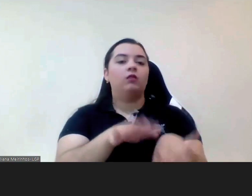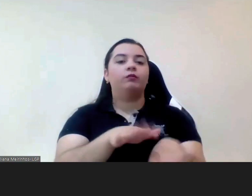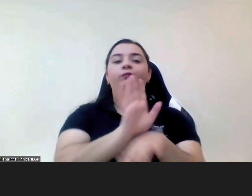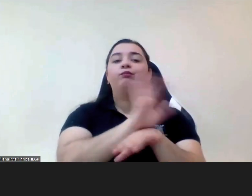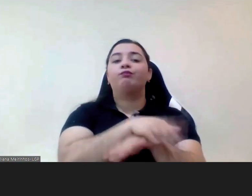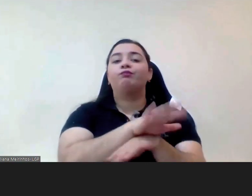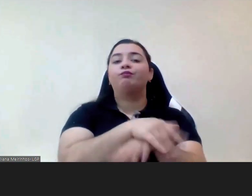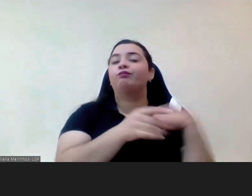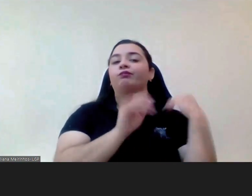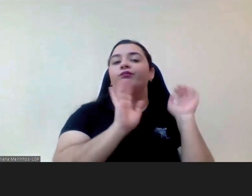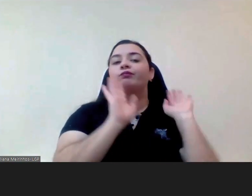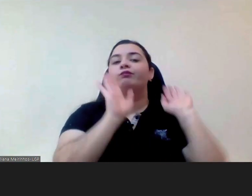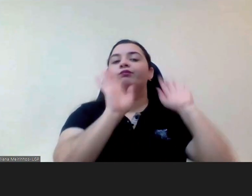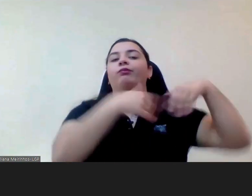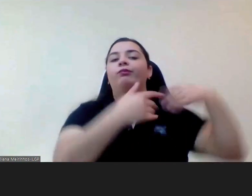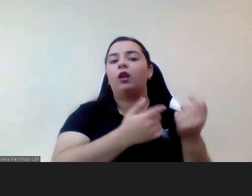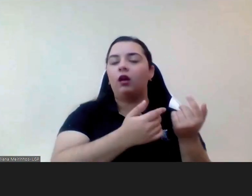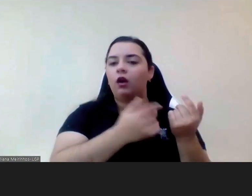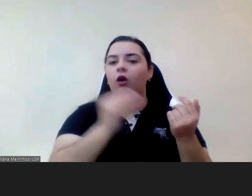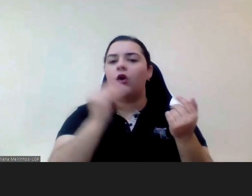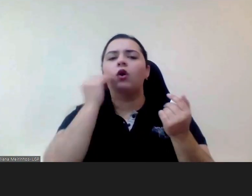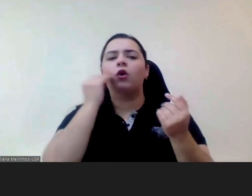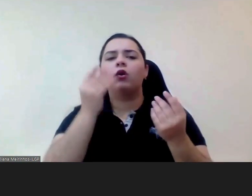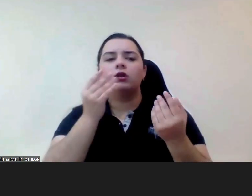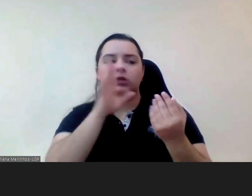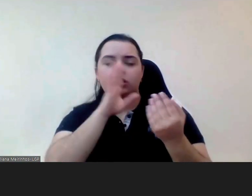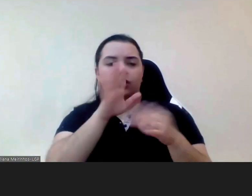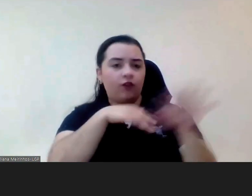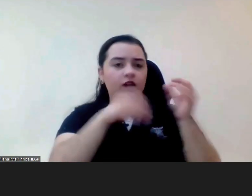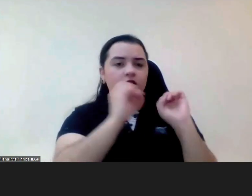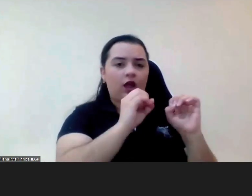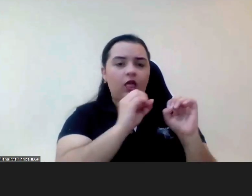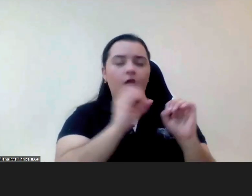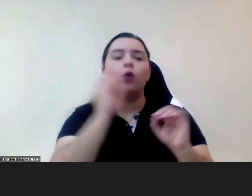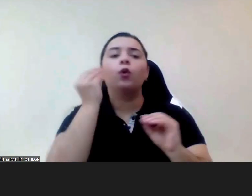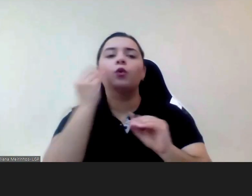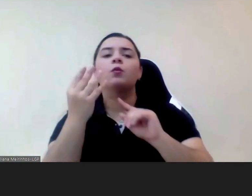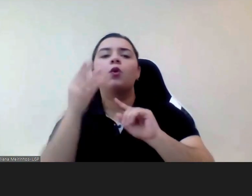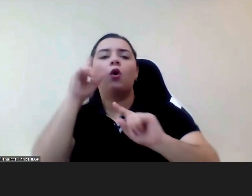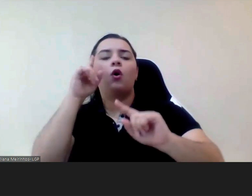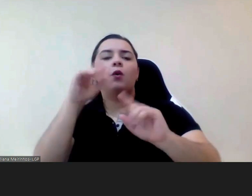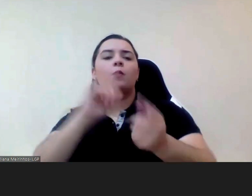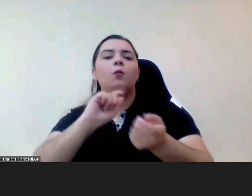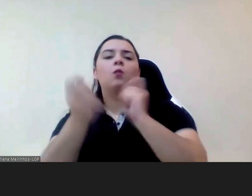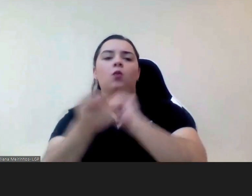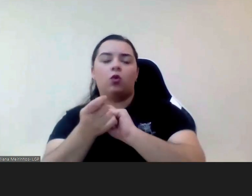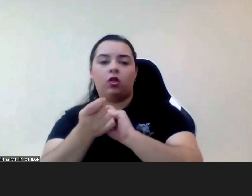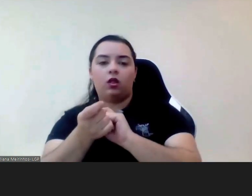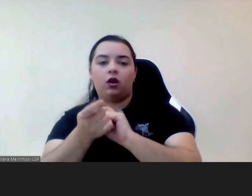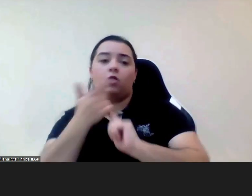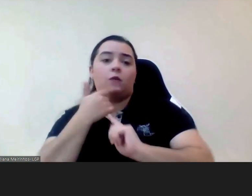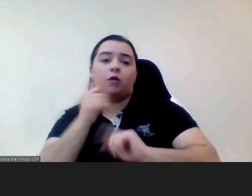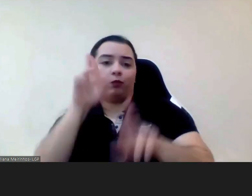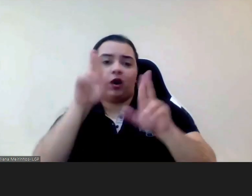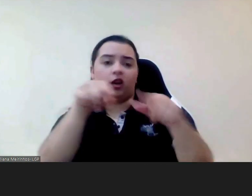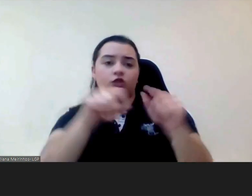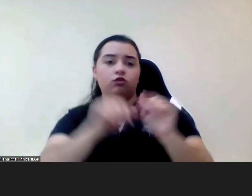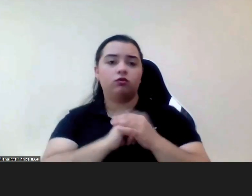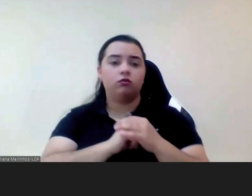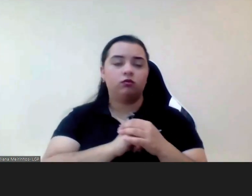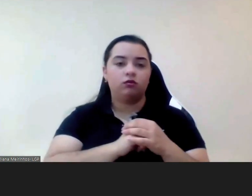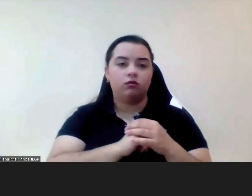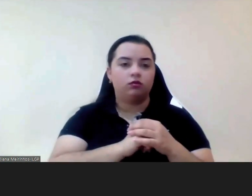resultados diferentes se não agirmos sobre esses fenómenos não é? Portanto temos